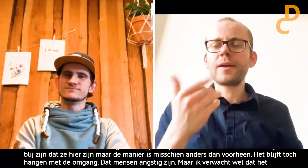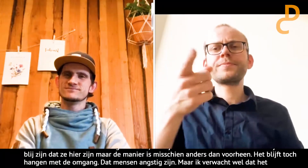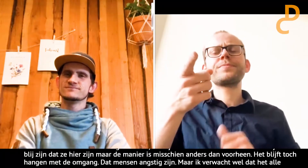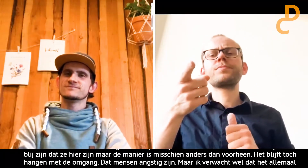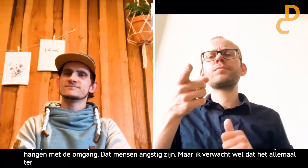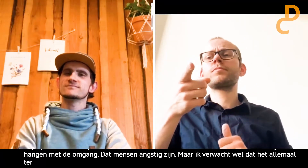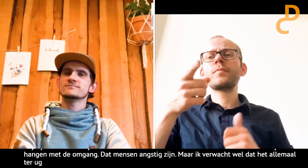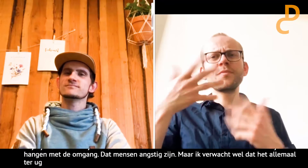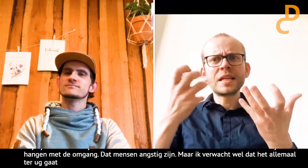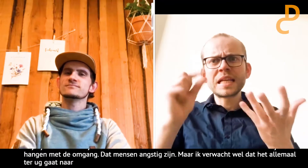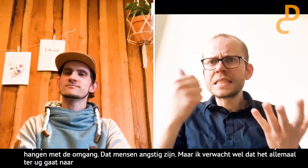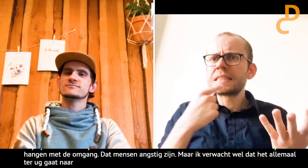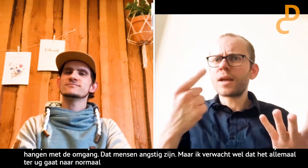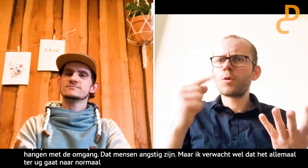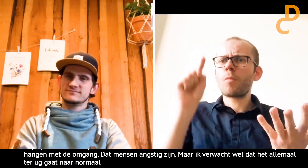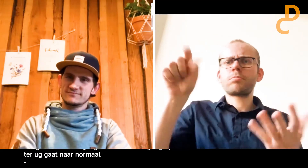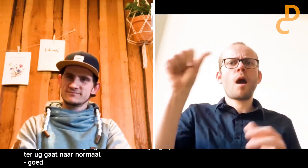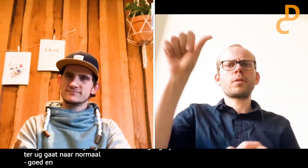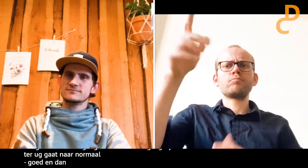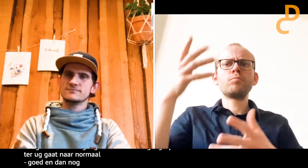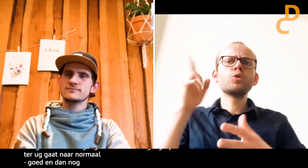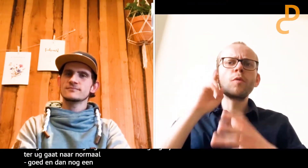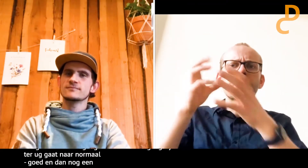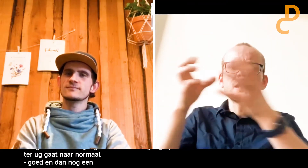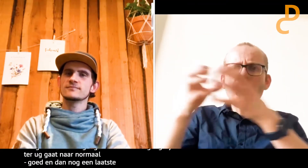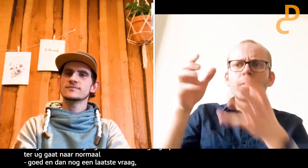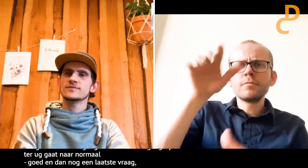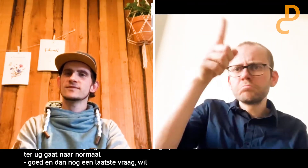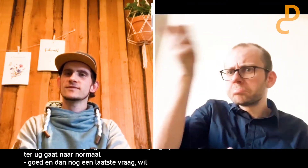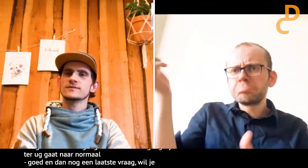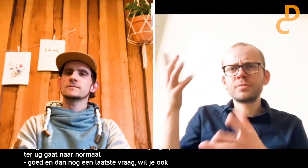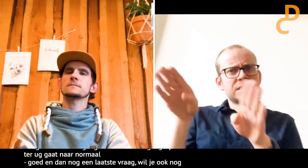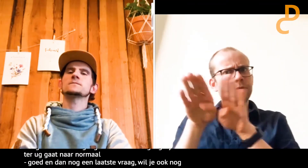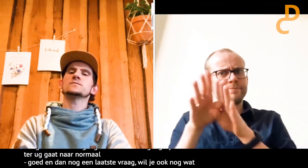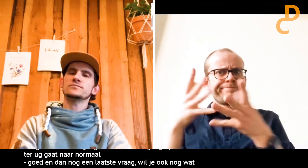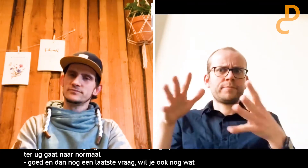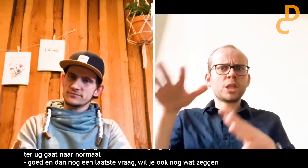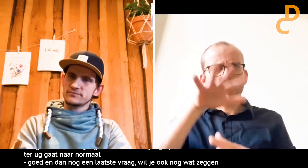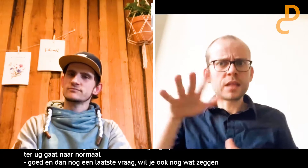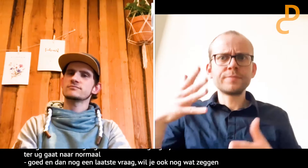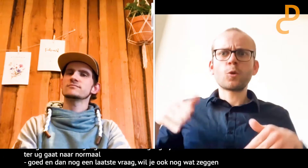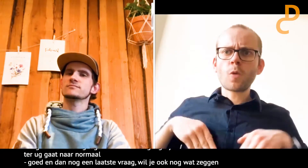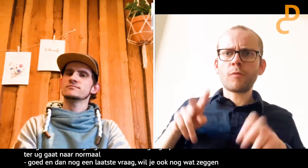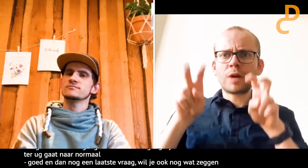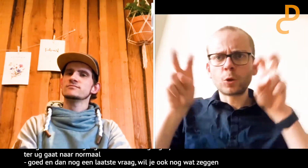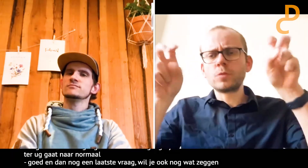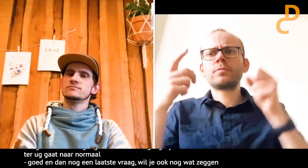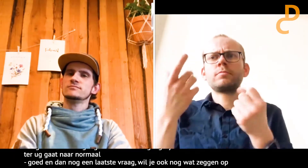Goed, en dan heb nog een laatste vraag. Wil jij ook nog iets zeggen op andere dove mensen die bedrijven hebben